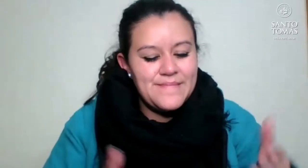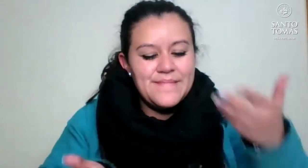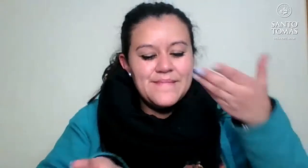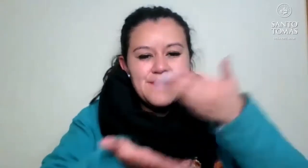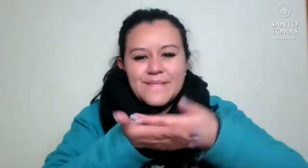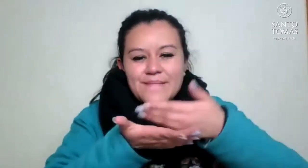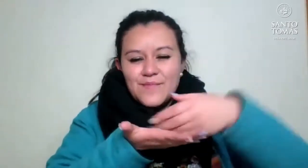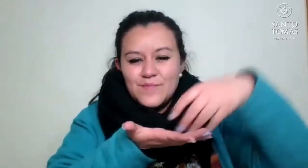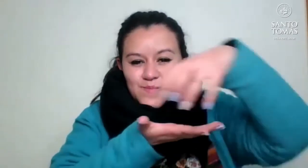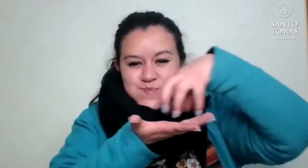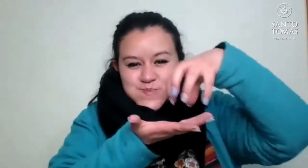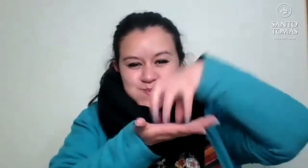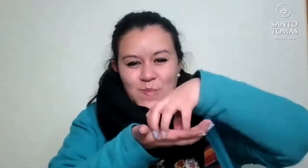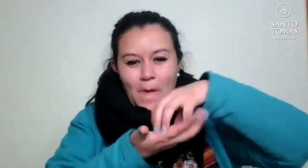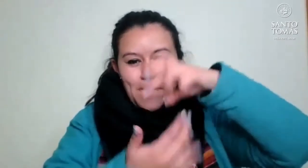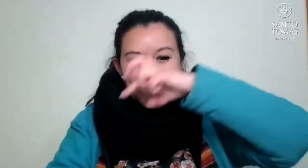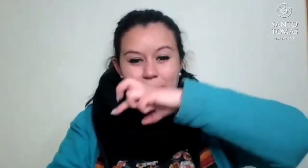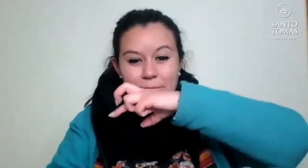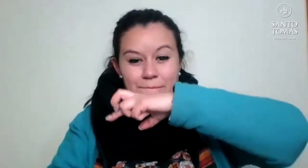¿Bien? Sigamos, entonces.